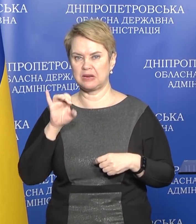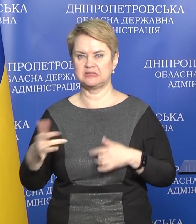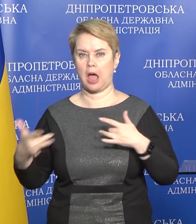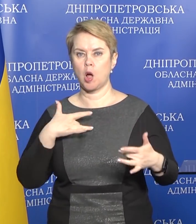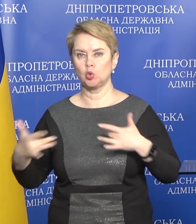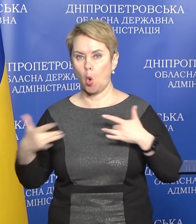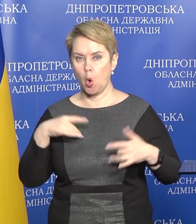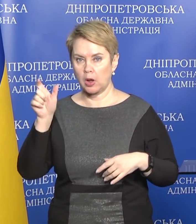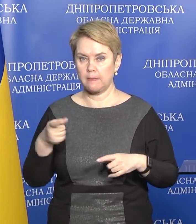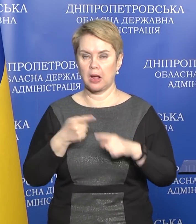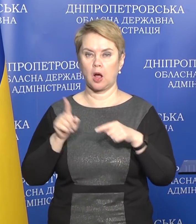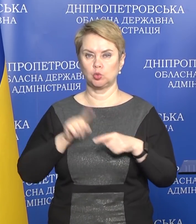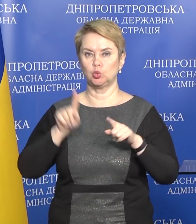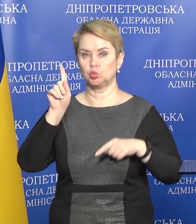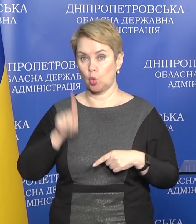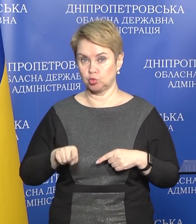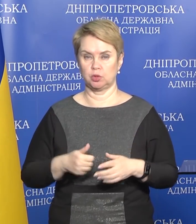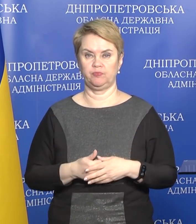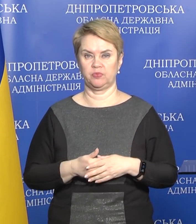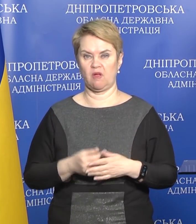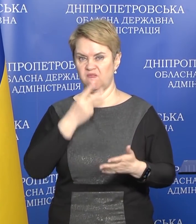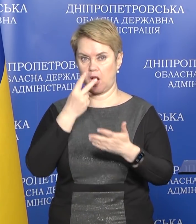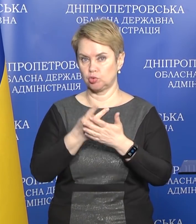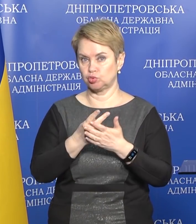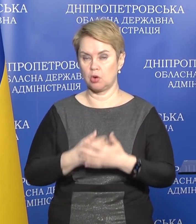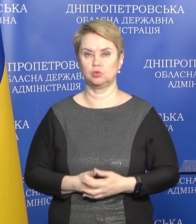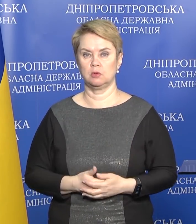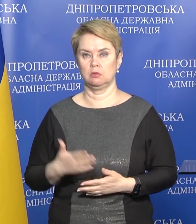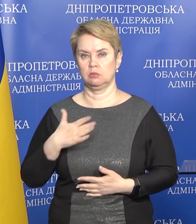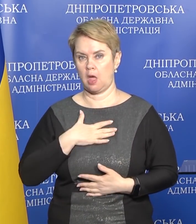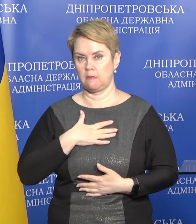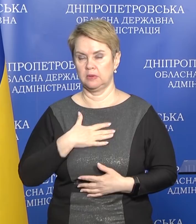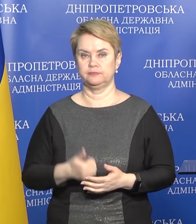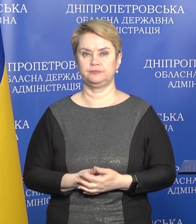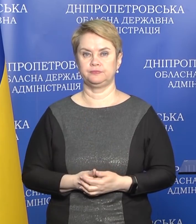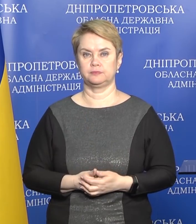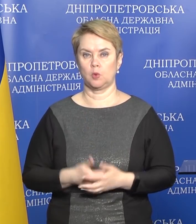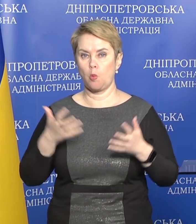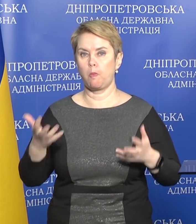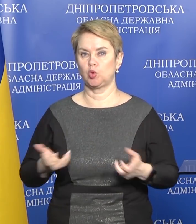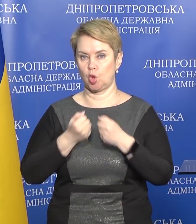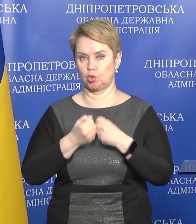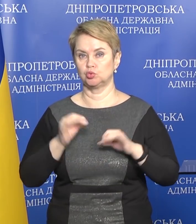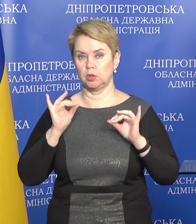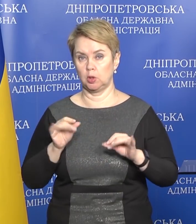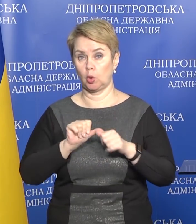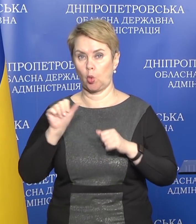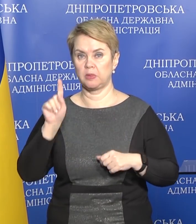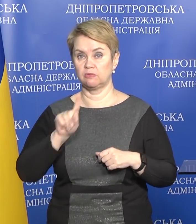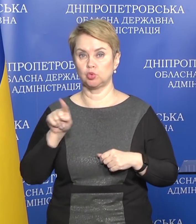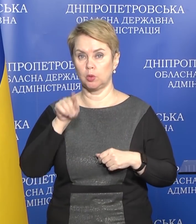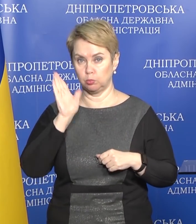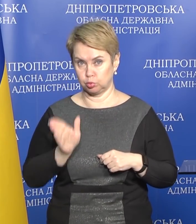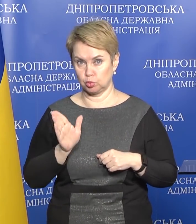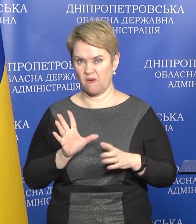актерами, которые тоже выражают нам поддержку, и кроме того, что